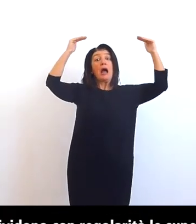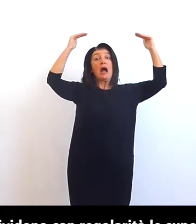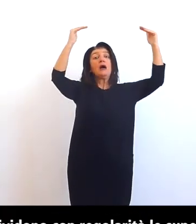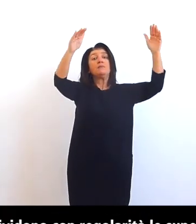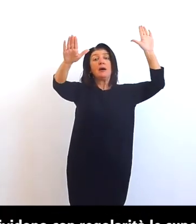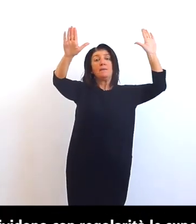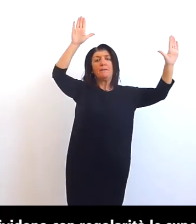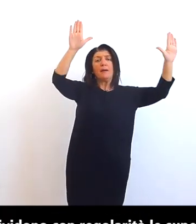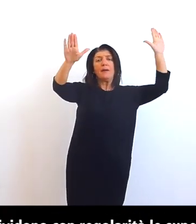superiori